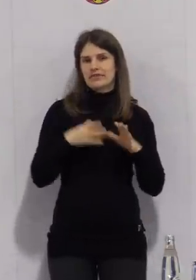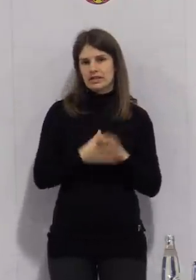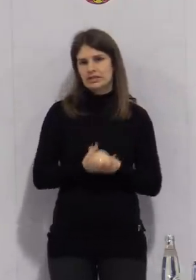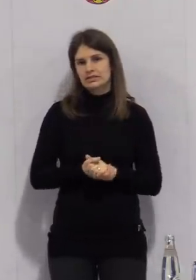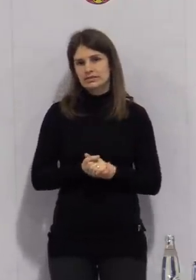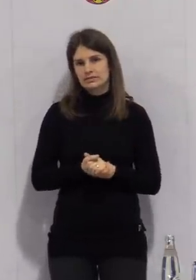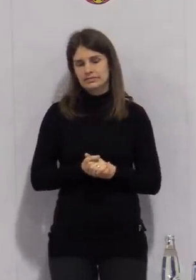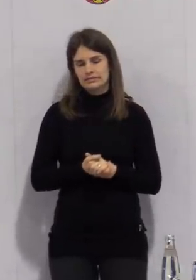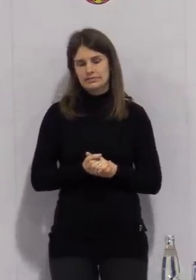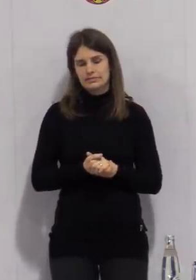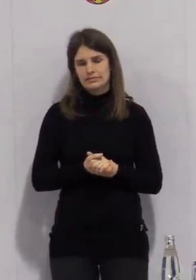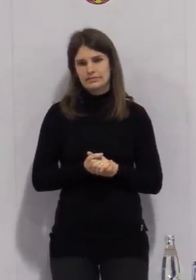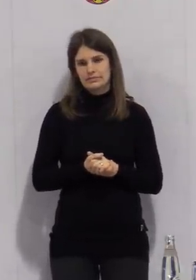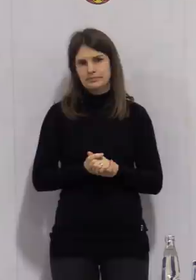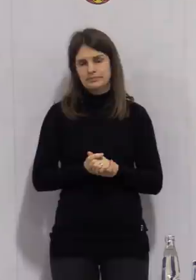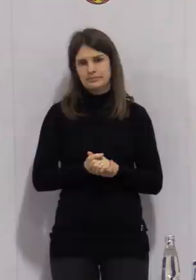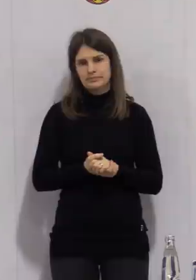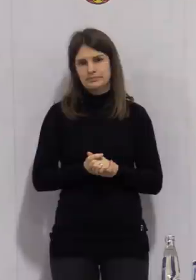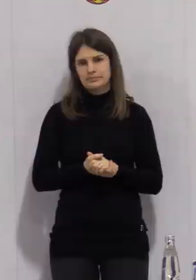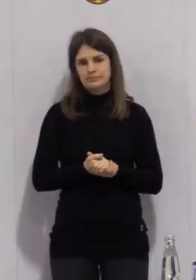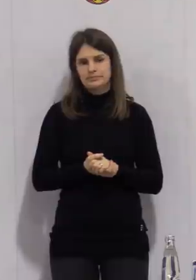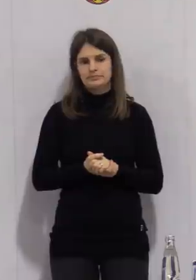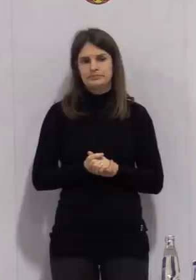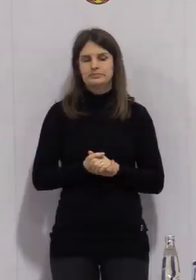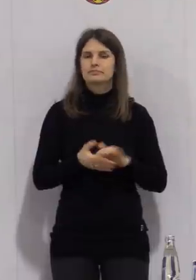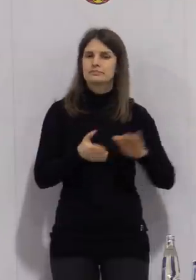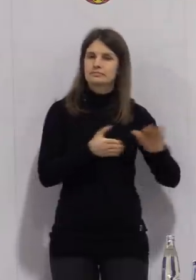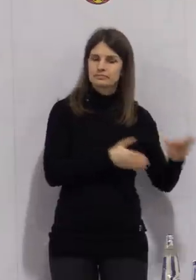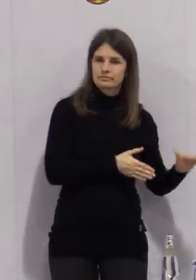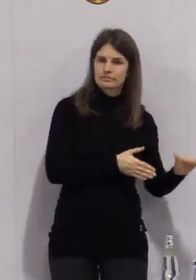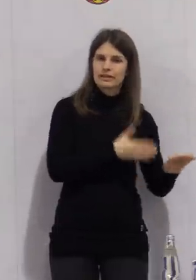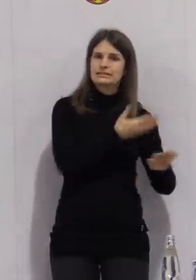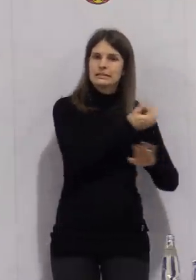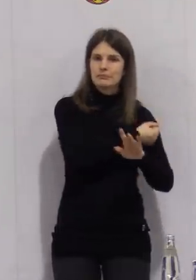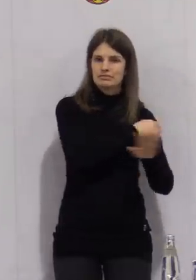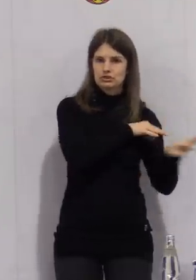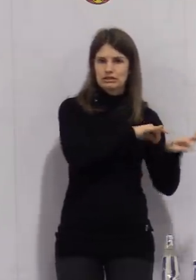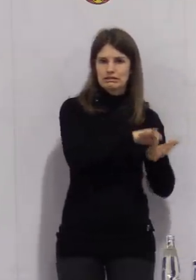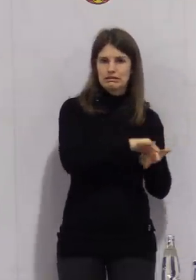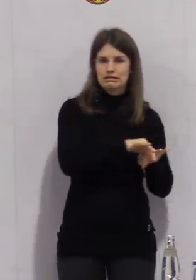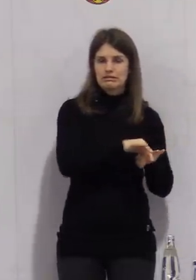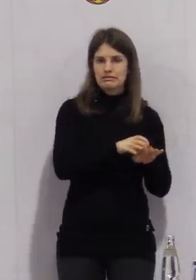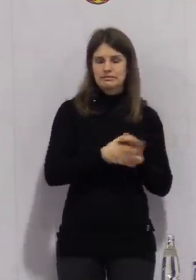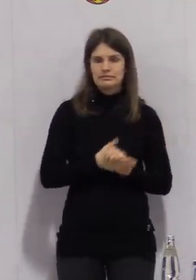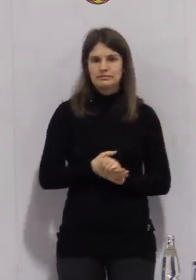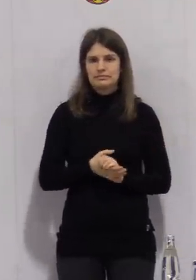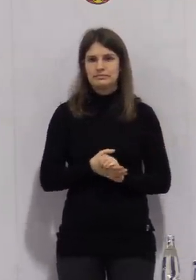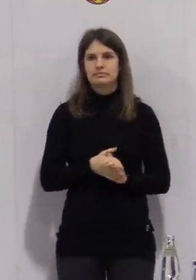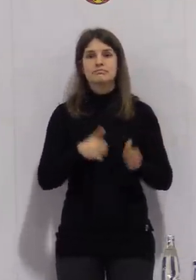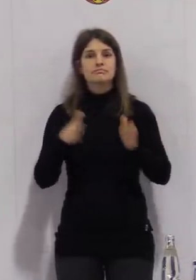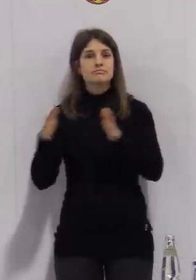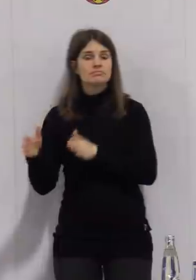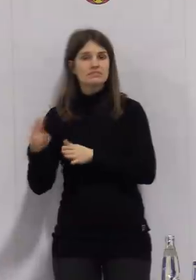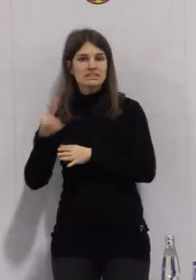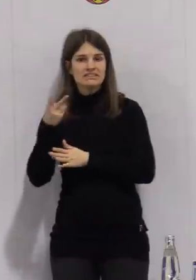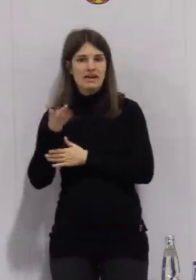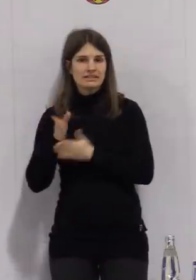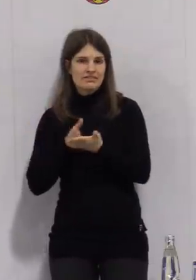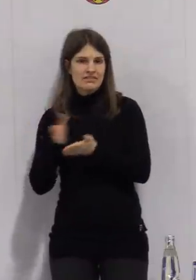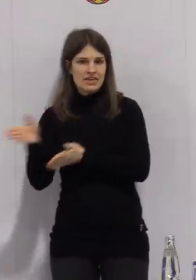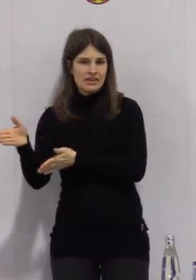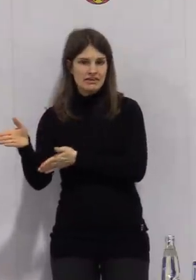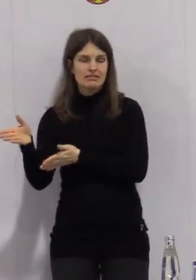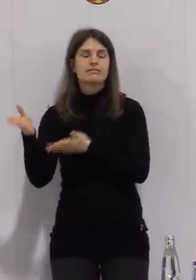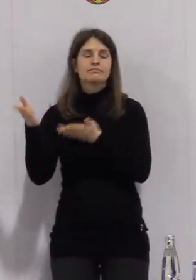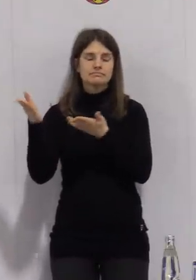noch später zurück. Impfstrategie ist das eine, Pandemiebekämpfung durch Testen ist